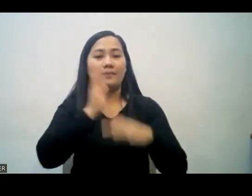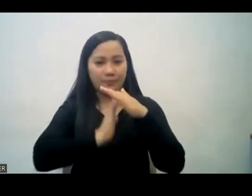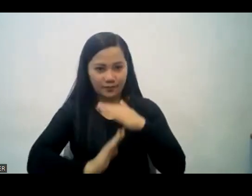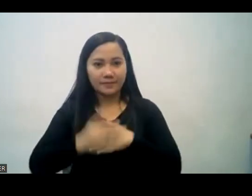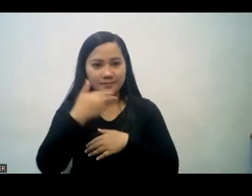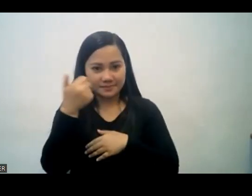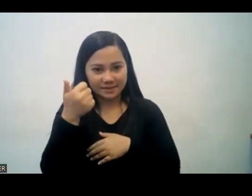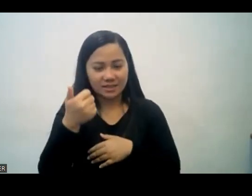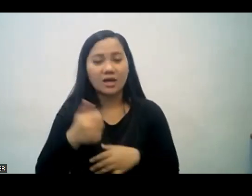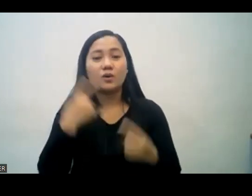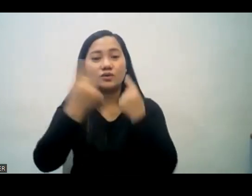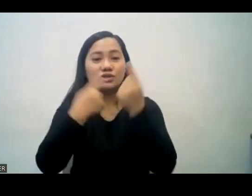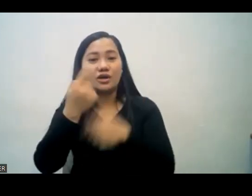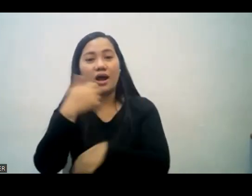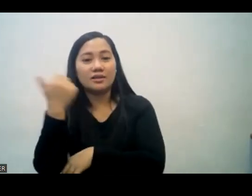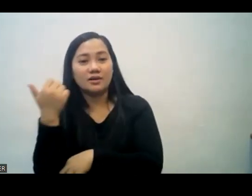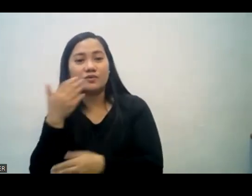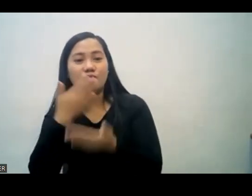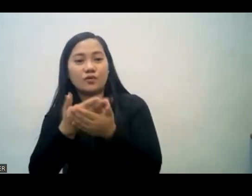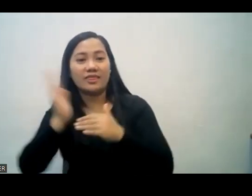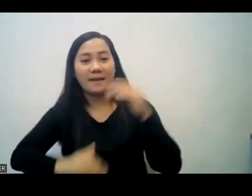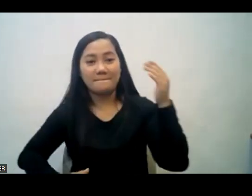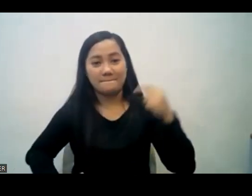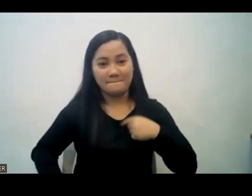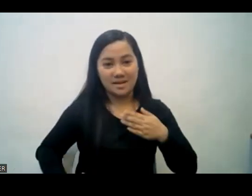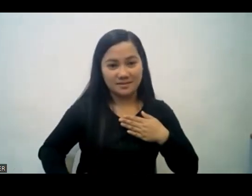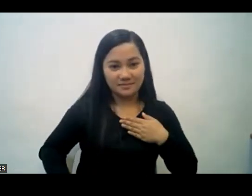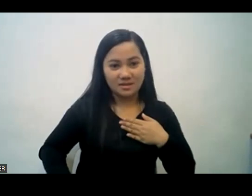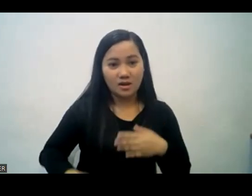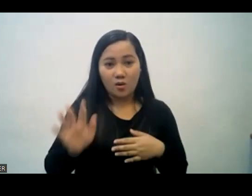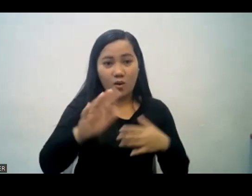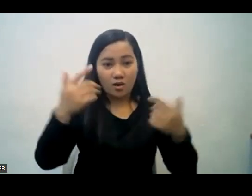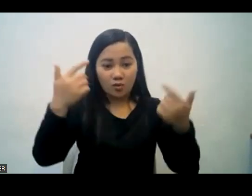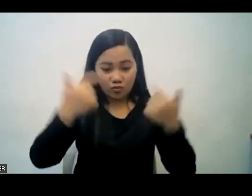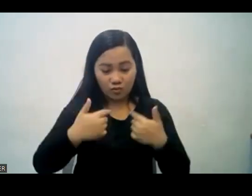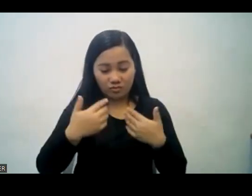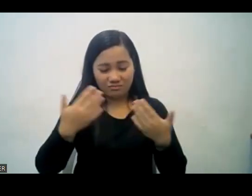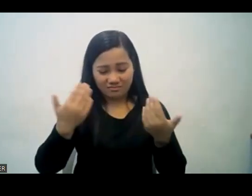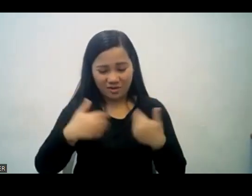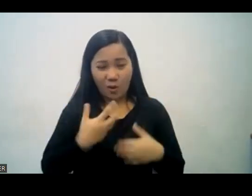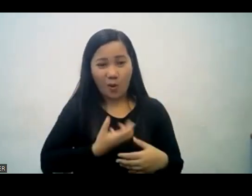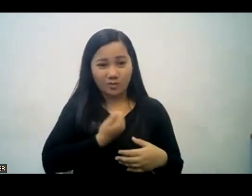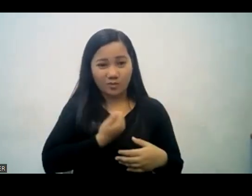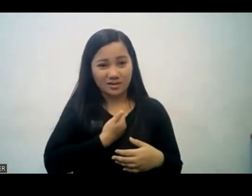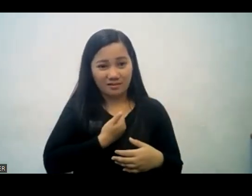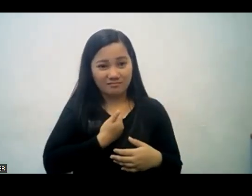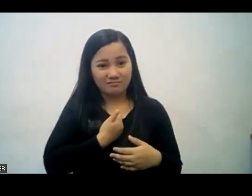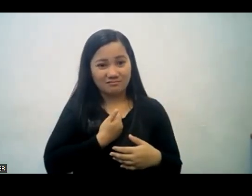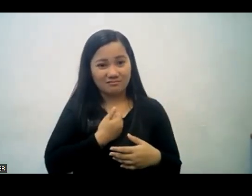ang iba ay higit na mabuti kaysa inyong sarili. Huwag tingnan ng bawat isa sa inyo ang kanyang sariling kapakanan kundi ang kapakanan ng